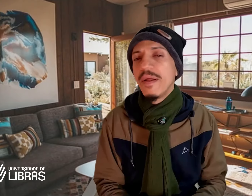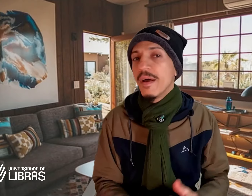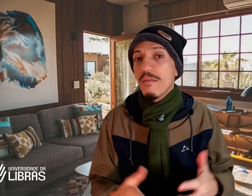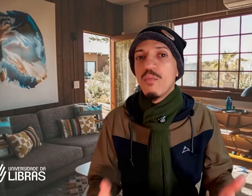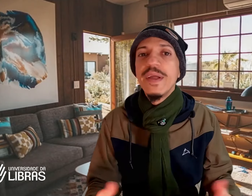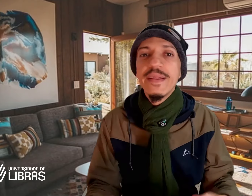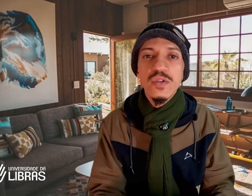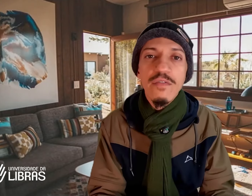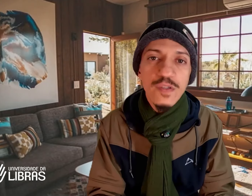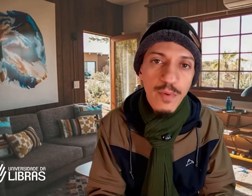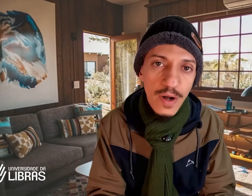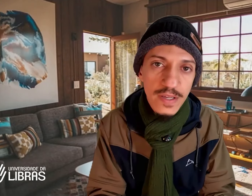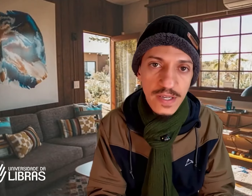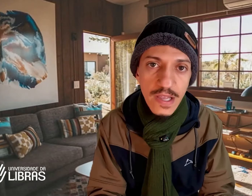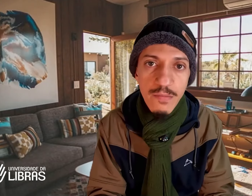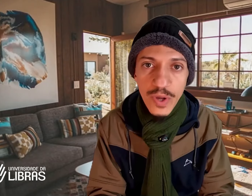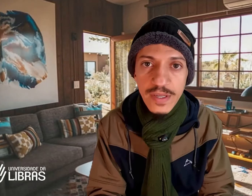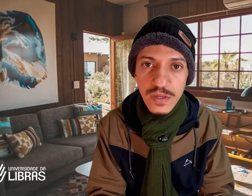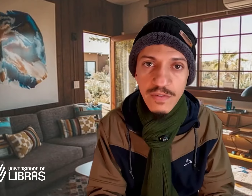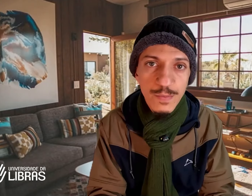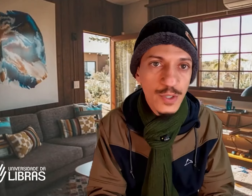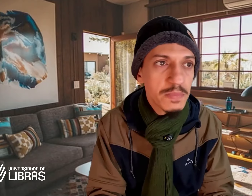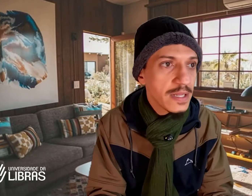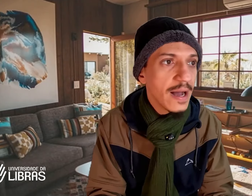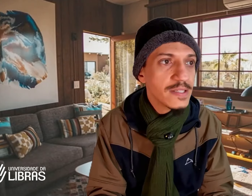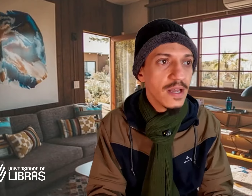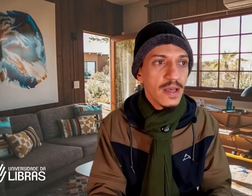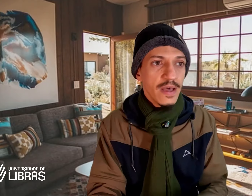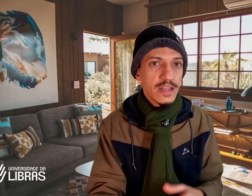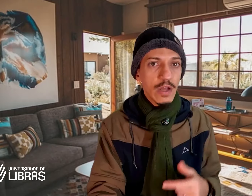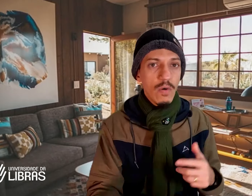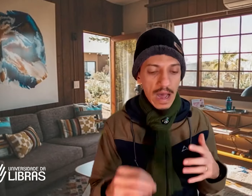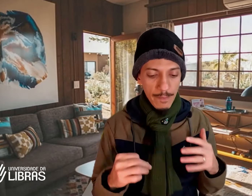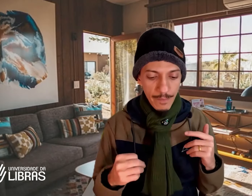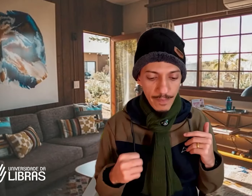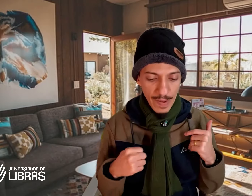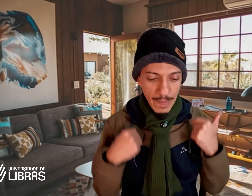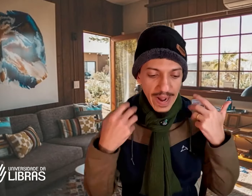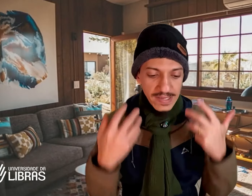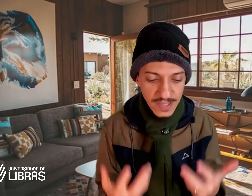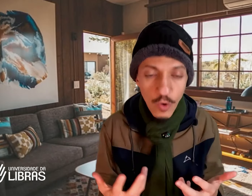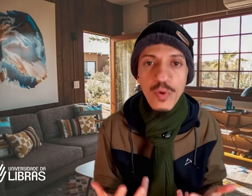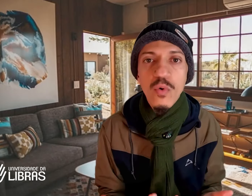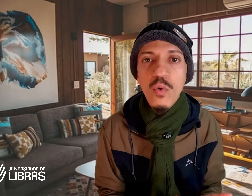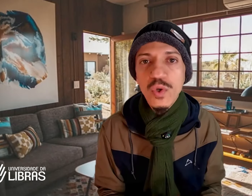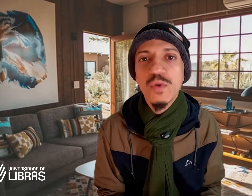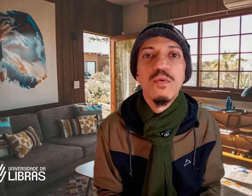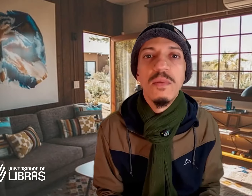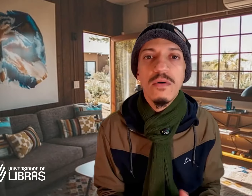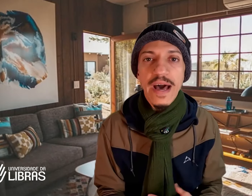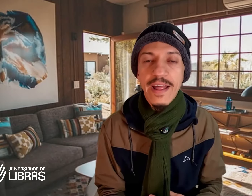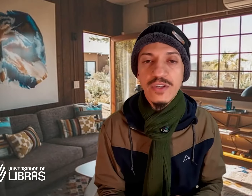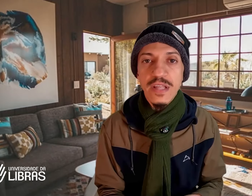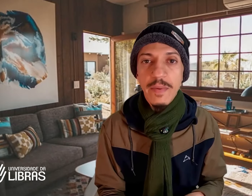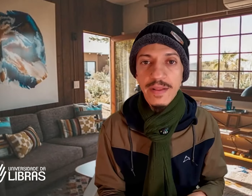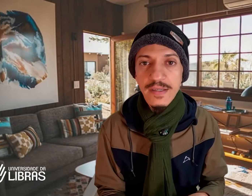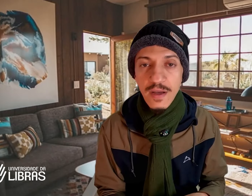muitas novas portas e muitas novas possibilidades. Então a preparação para um concurso público na área de interpretação